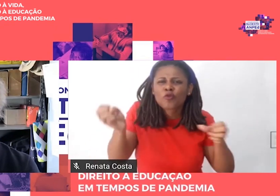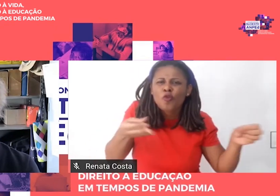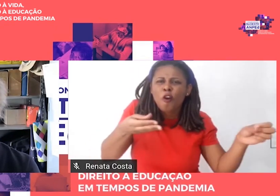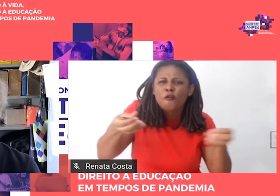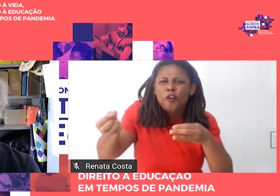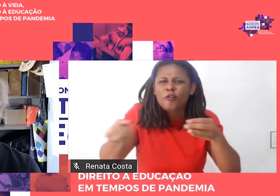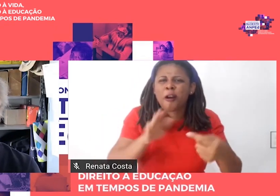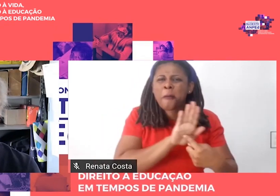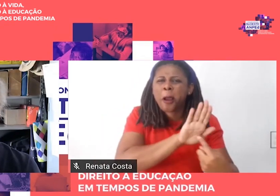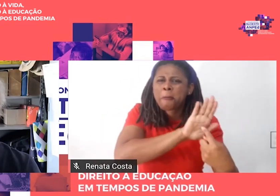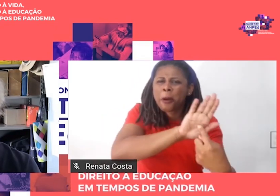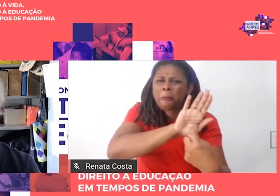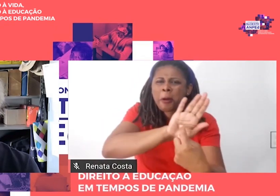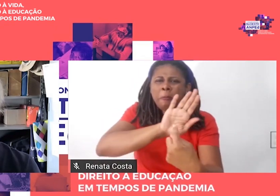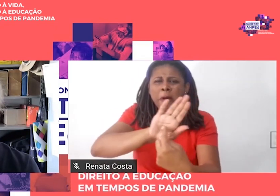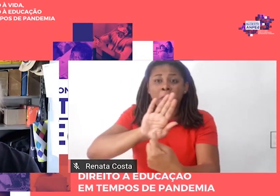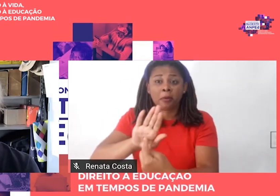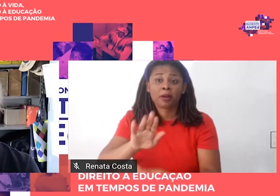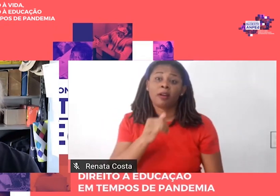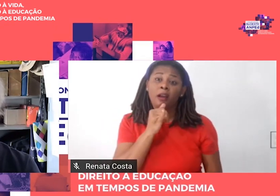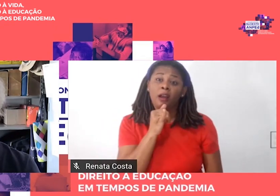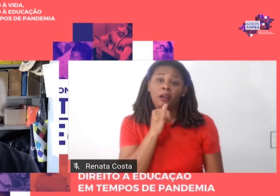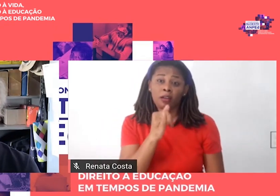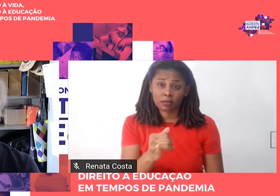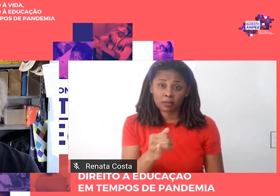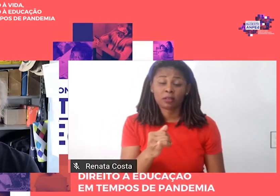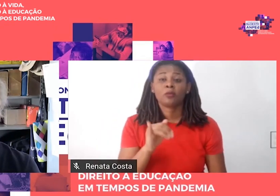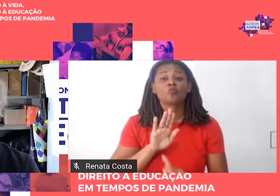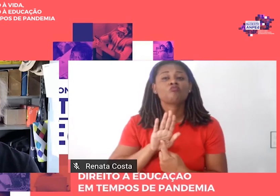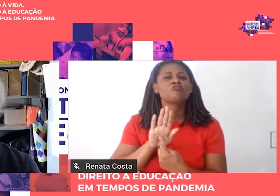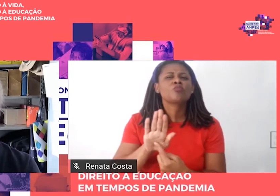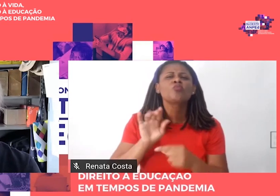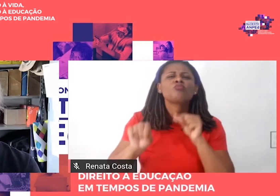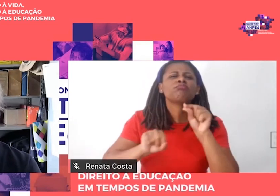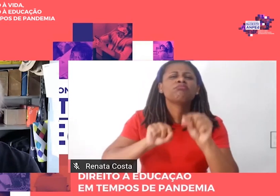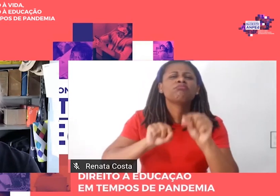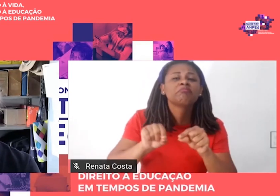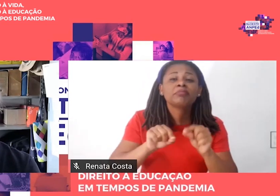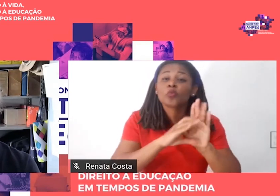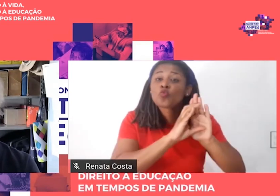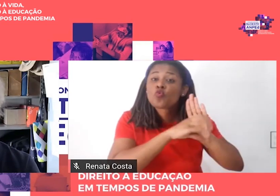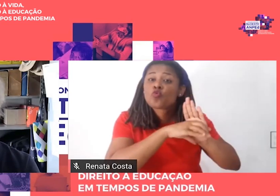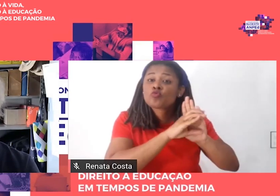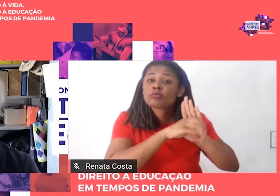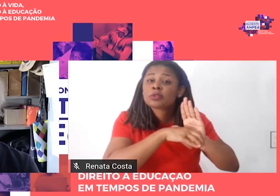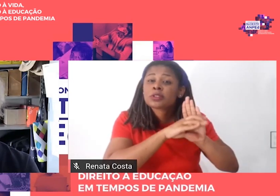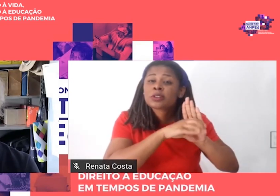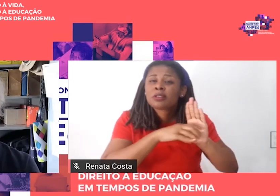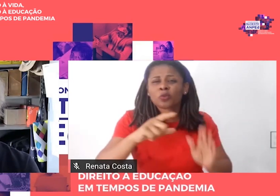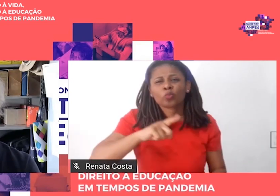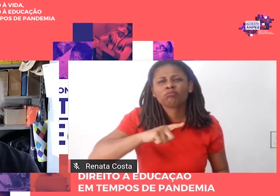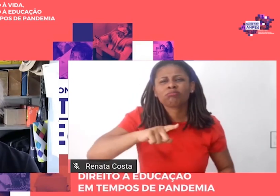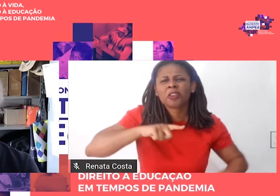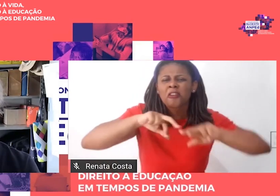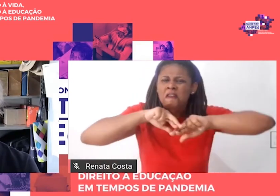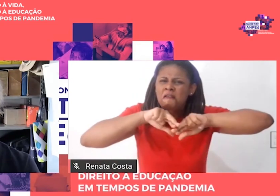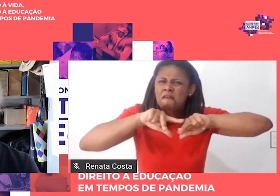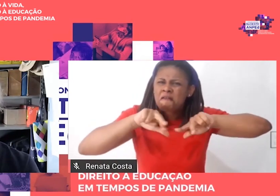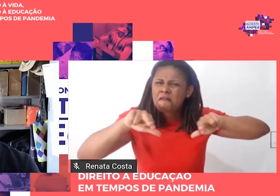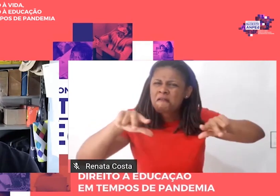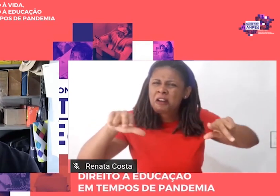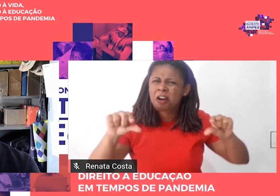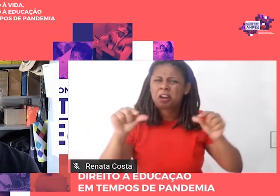A título de exemplo menciona uma concepção que transparece em várias passagens, a da